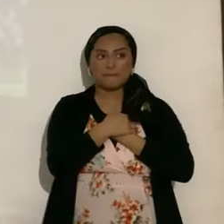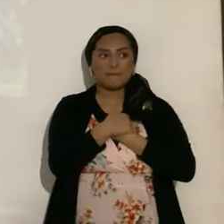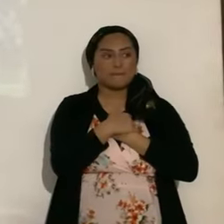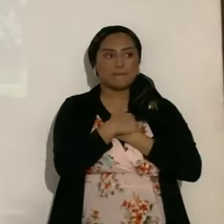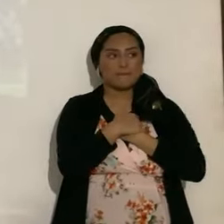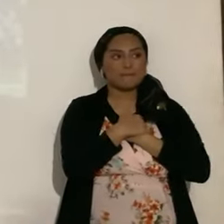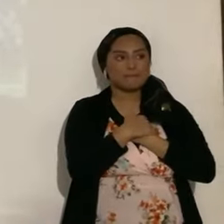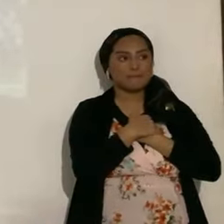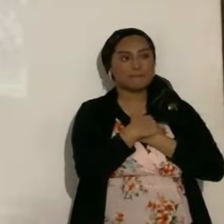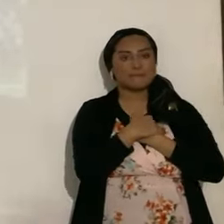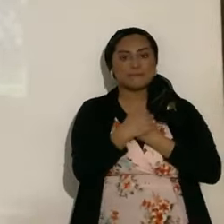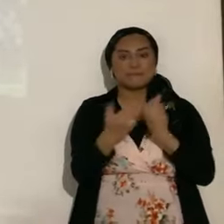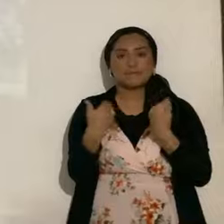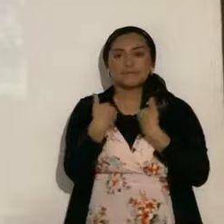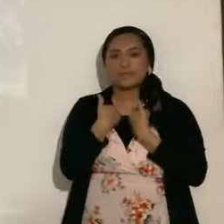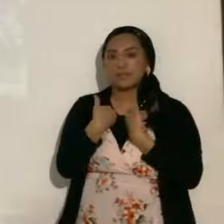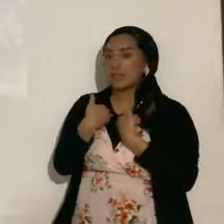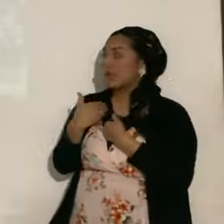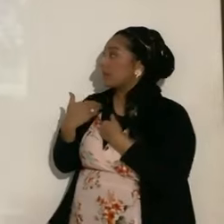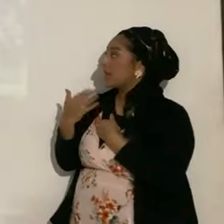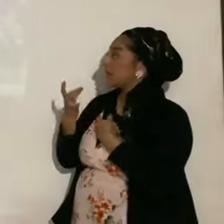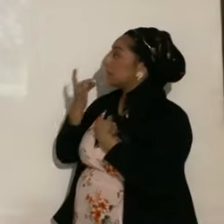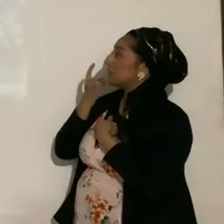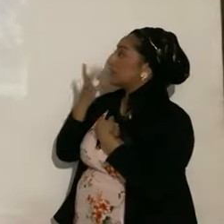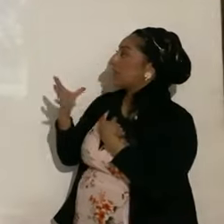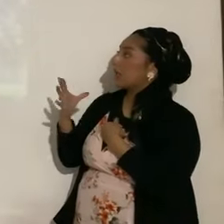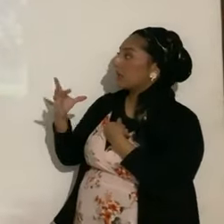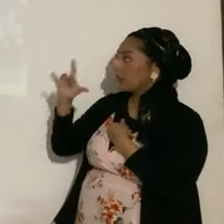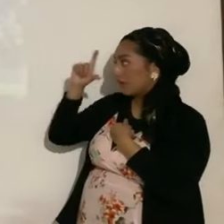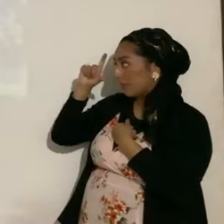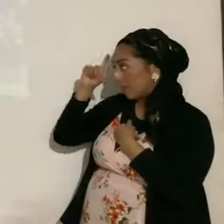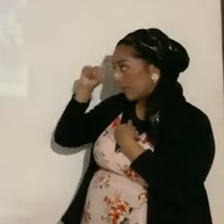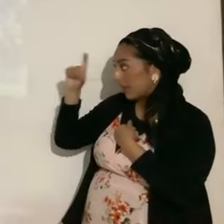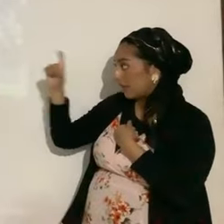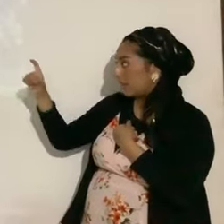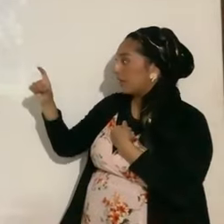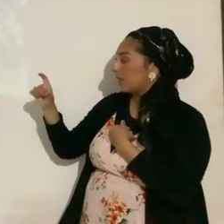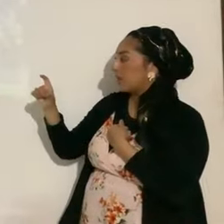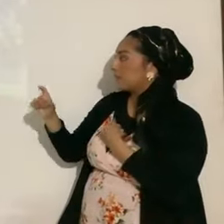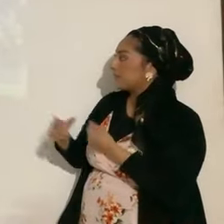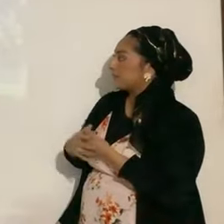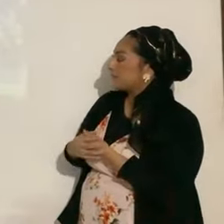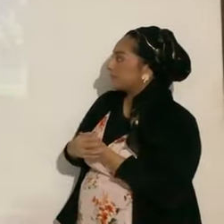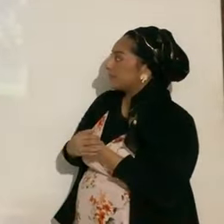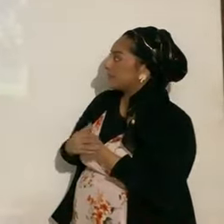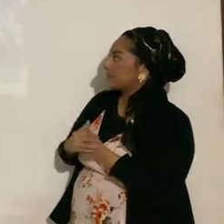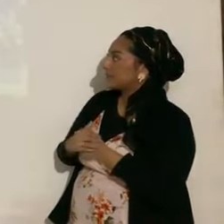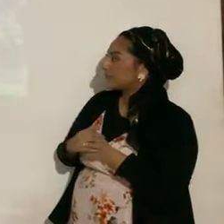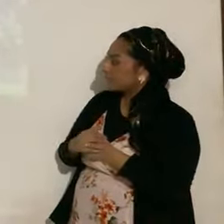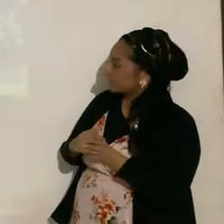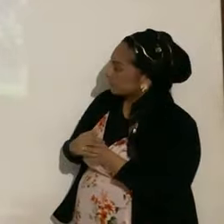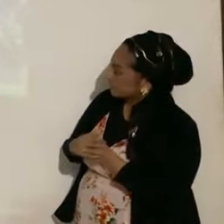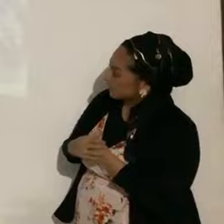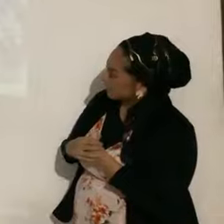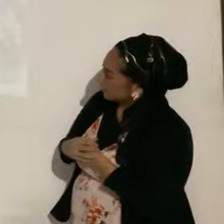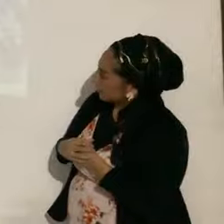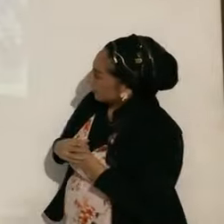está el Sol, la Luna en el centro, la ballena en la parte superior, la constelación de la ballena, en la parte